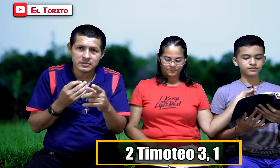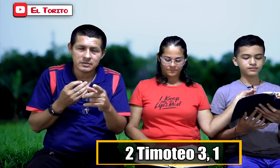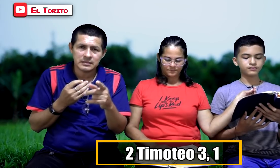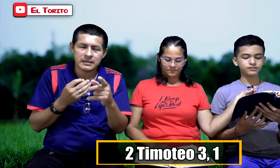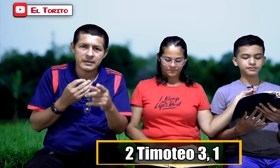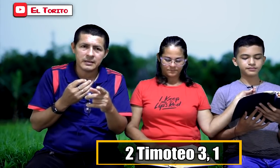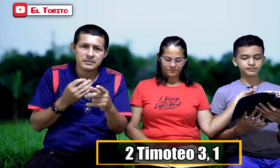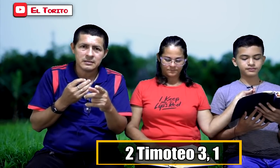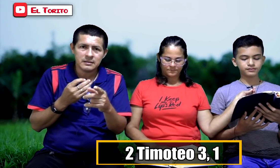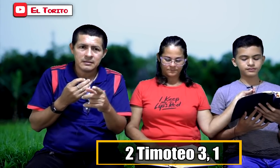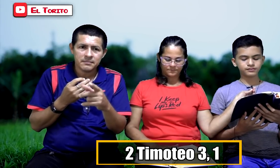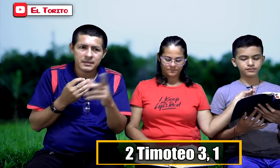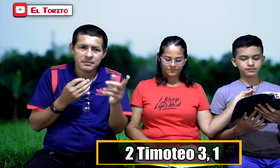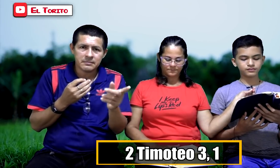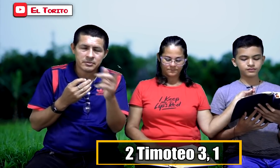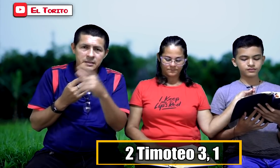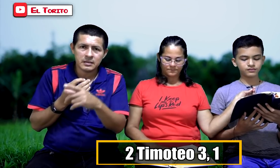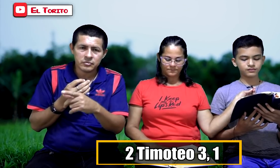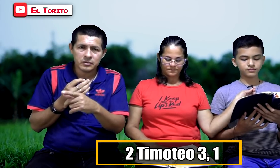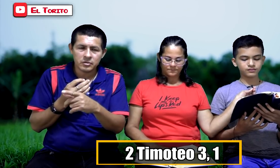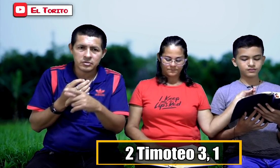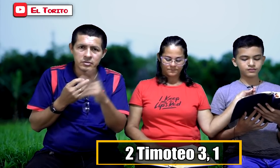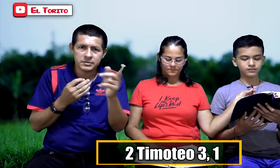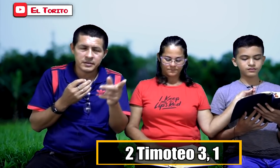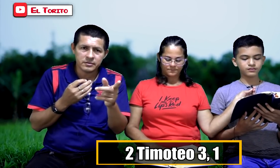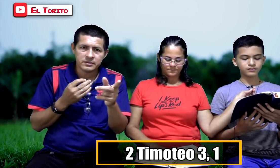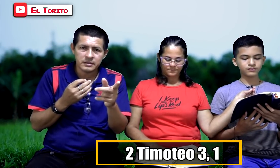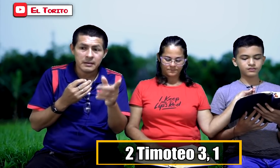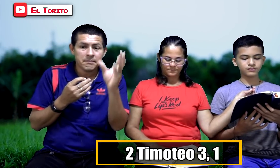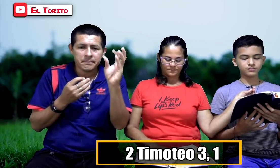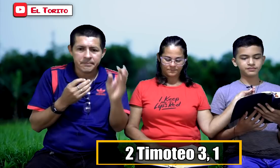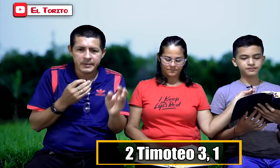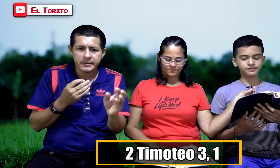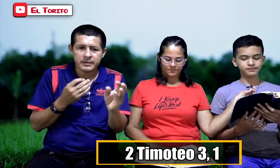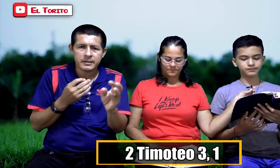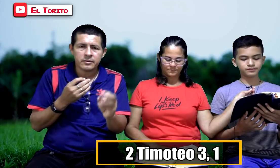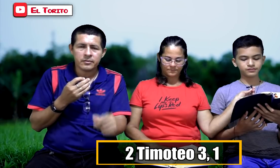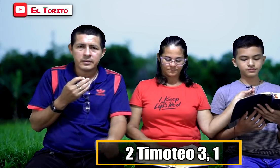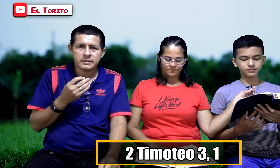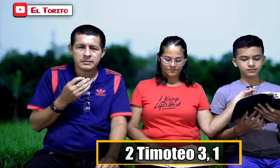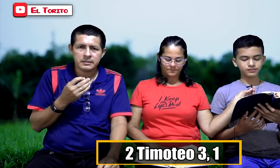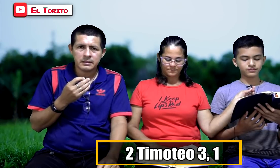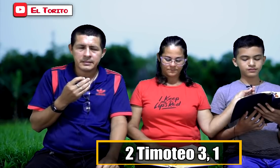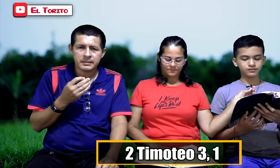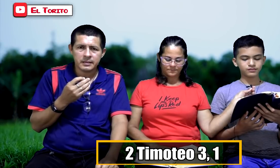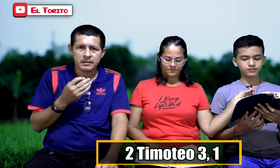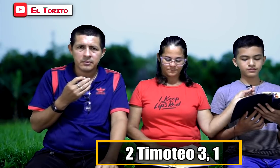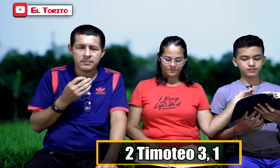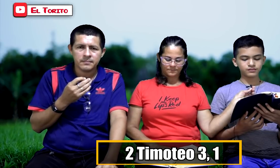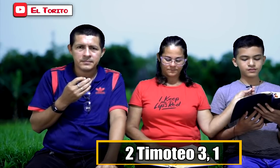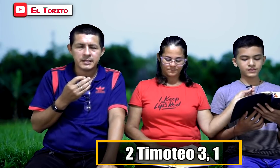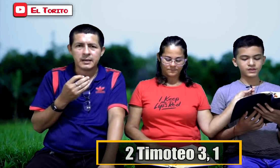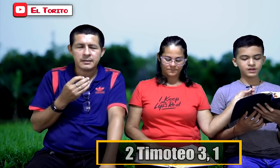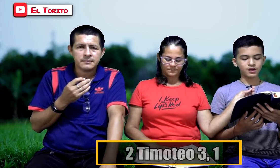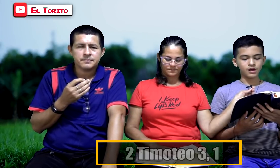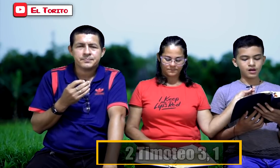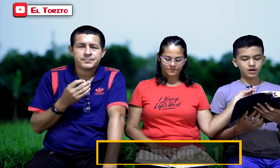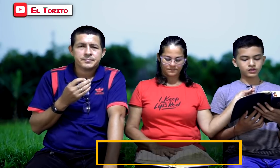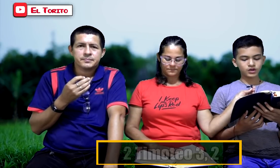las redes para malponer al uno del otro diciéndose predicadores del Evangelio. Siga. Los